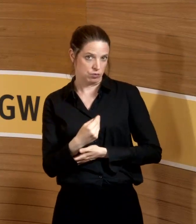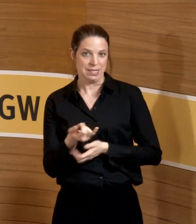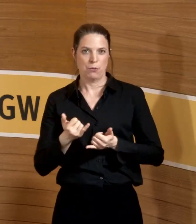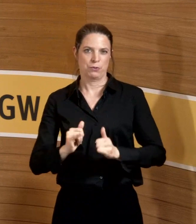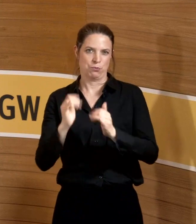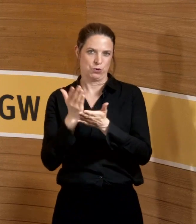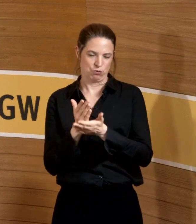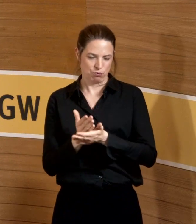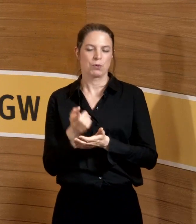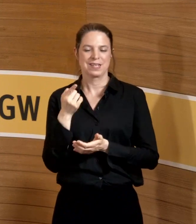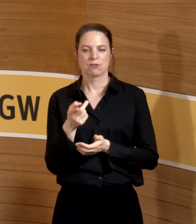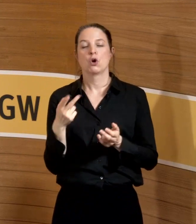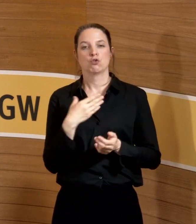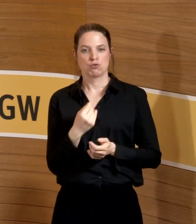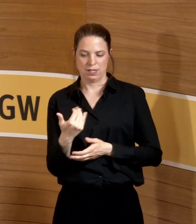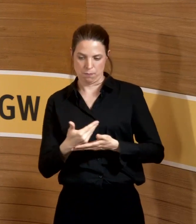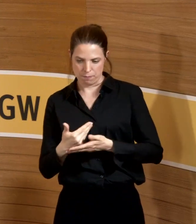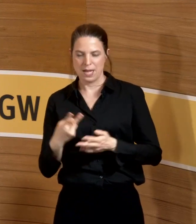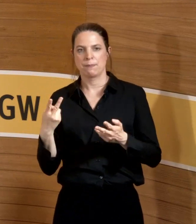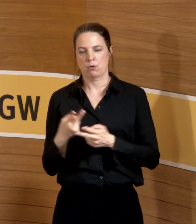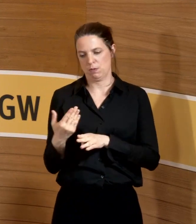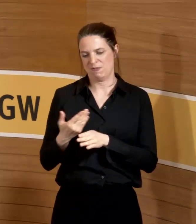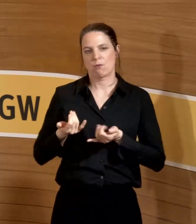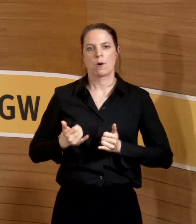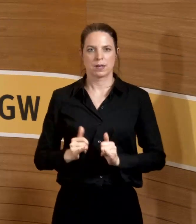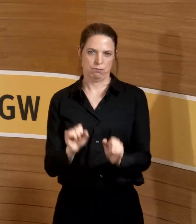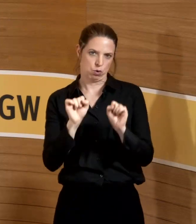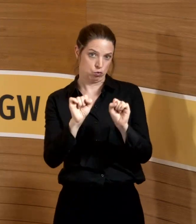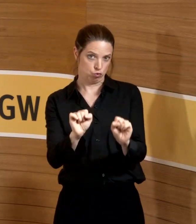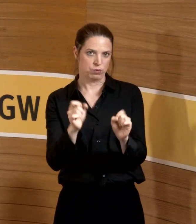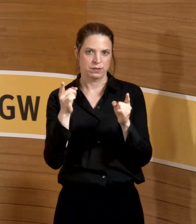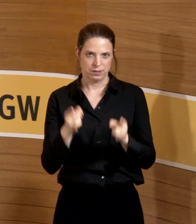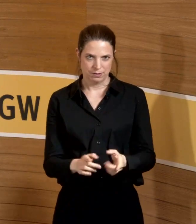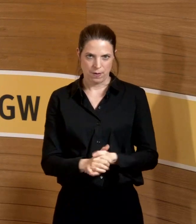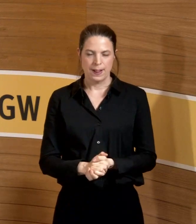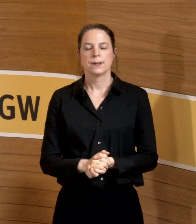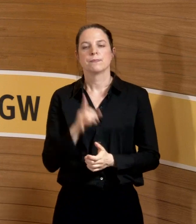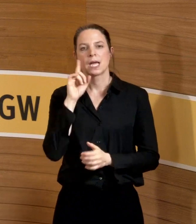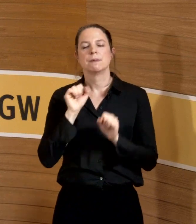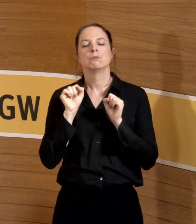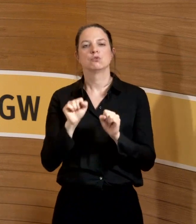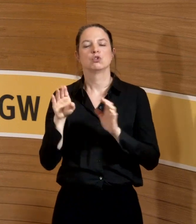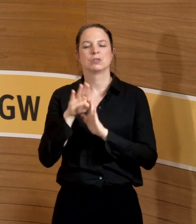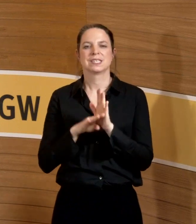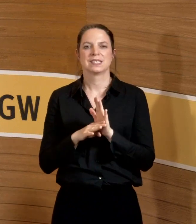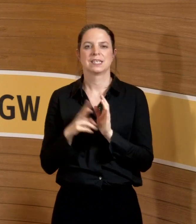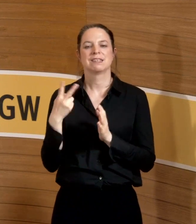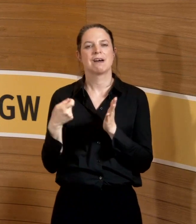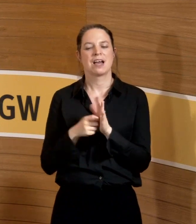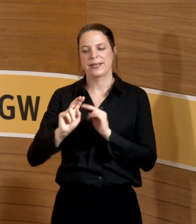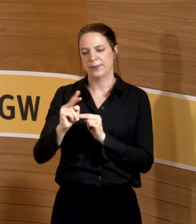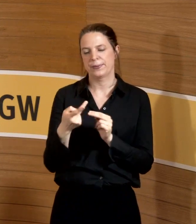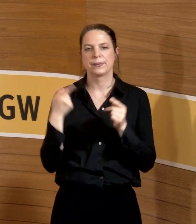das neue Mutterschutzgesetz hat ein zweites, unabhängiges, gleichwertiges Ziel, nämlich Benachteiligungen zu